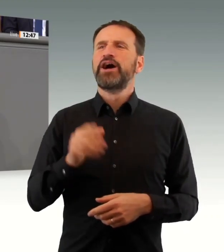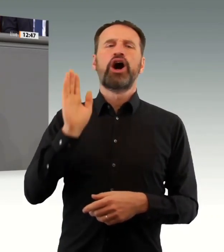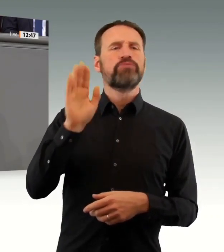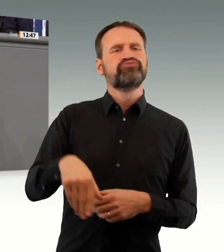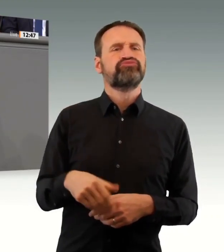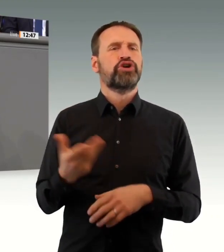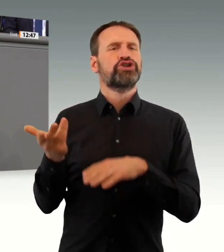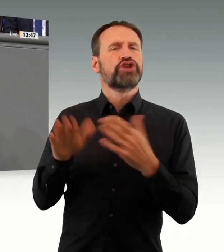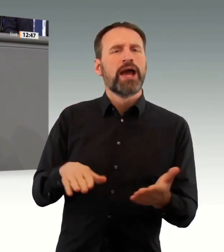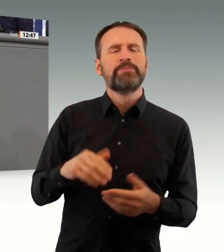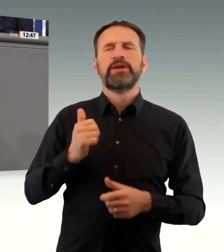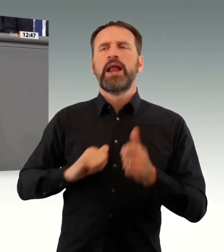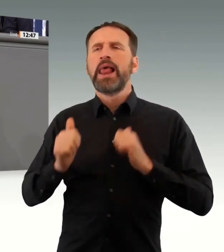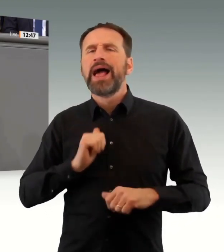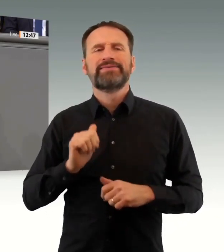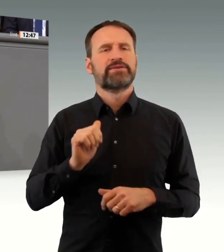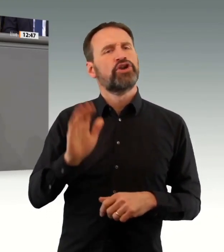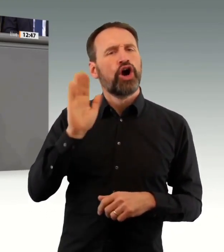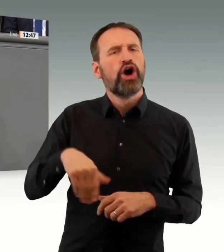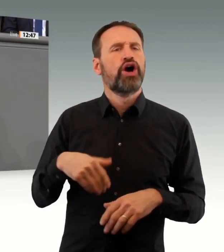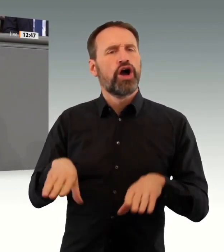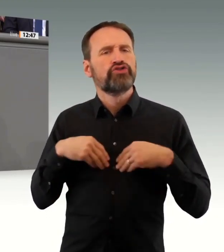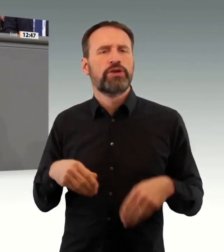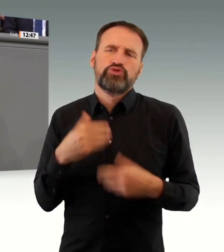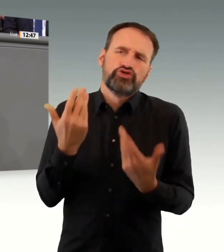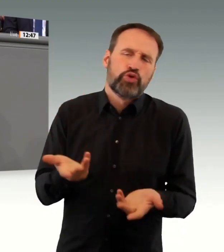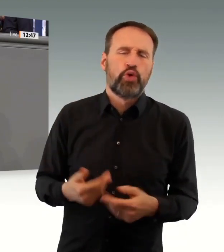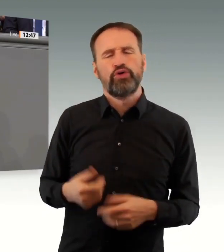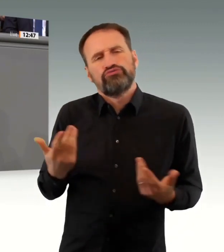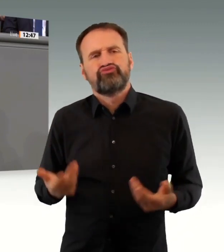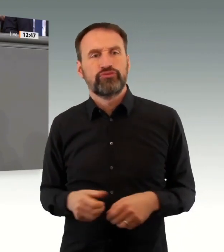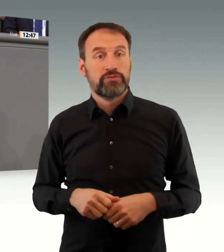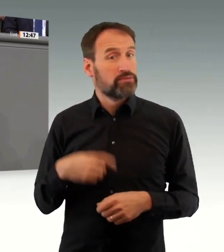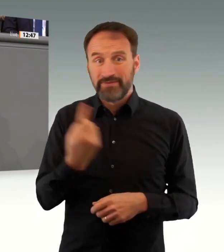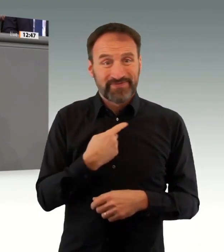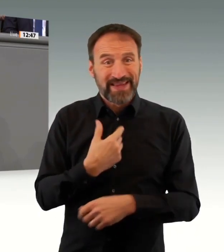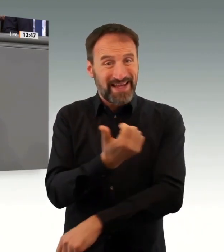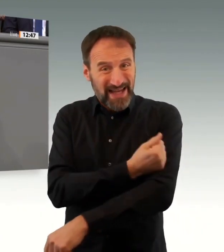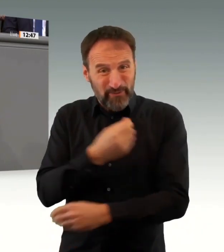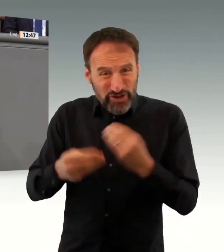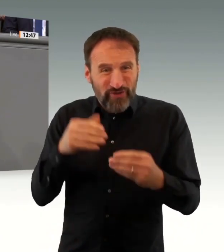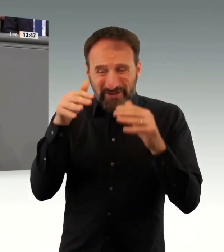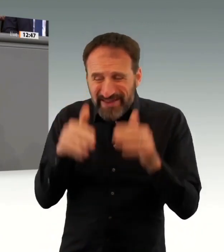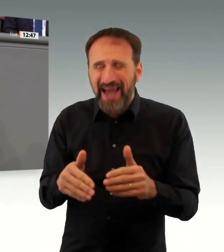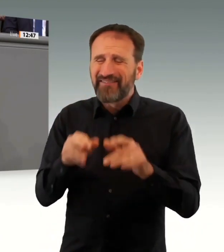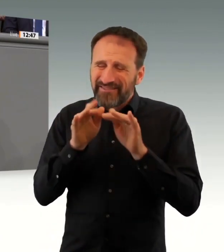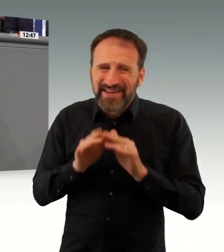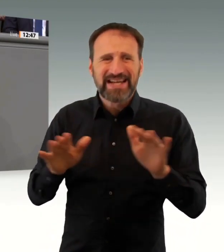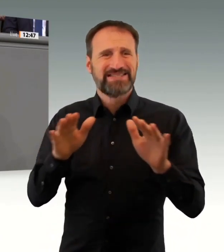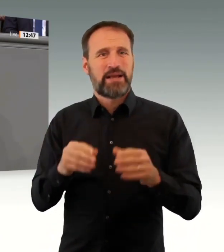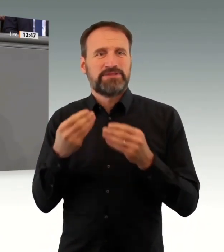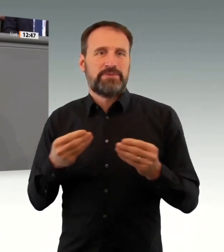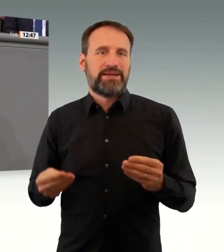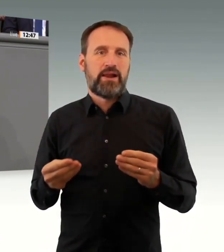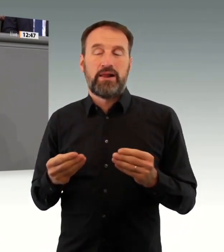eingeschätzt. Wir haben nicht mit der Delta-Variante gerechnet und können noch nicht ahnen, was uns Omikron beschert.